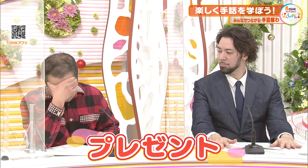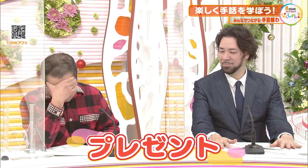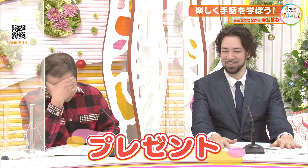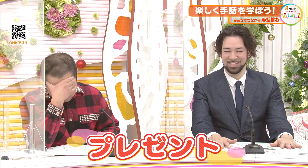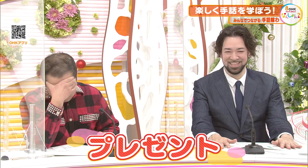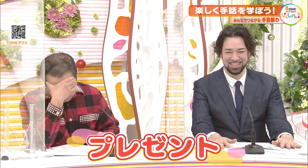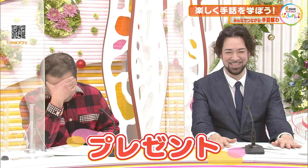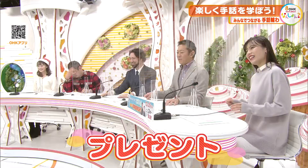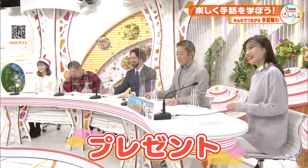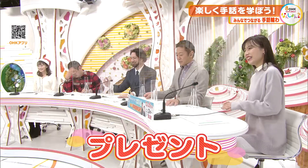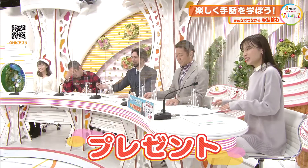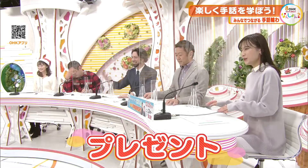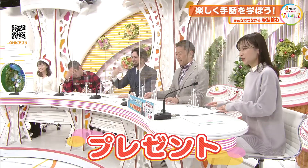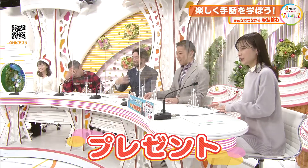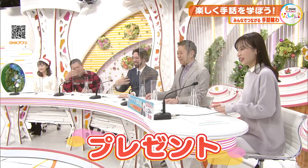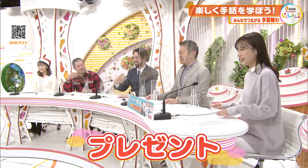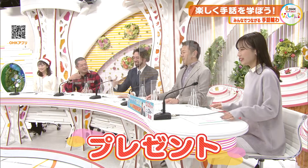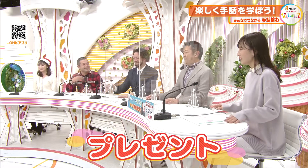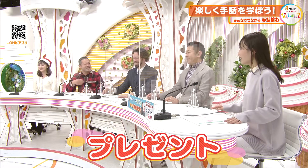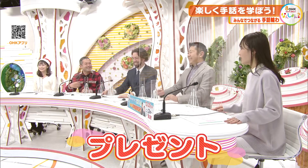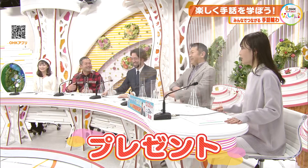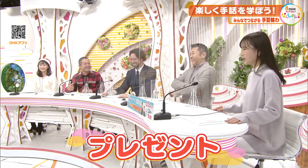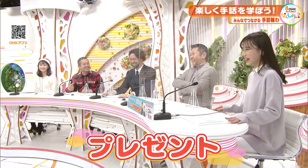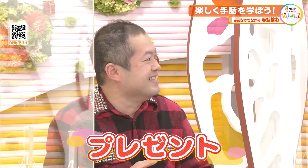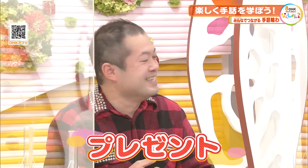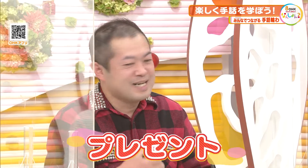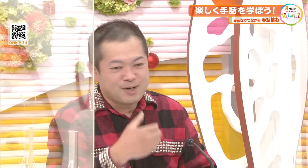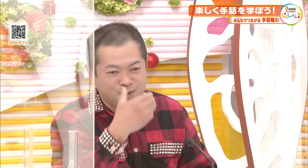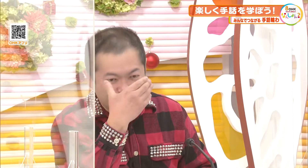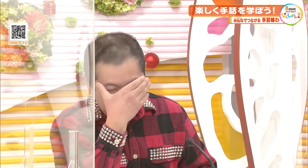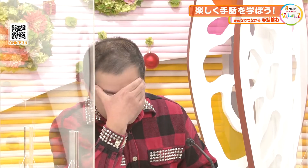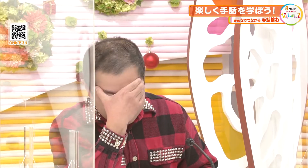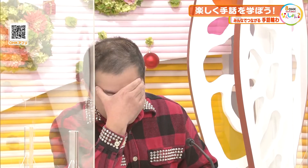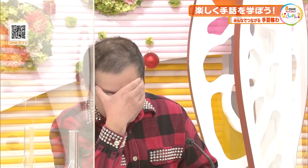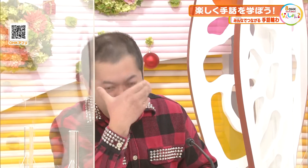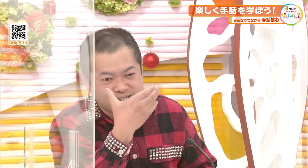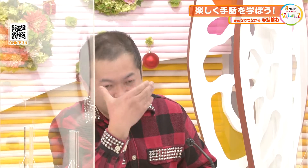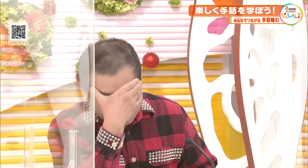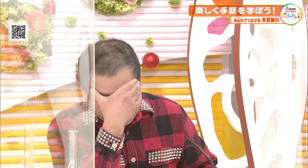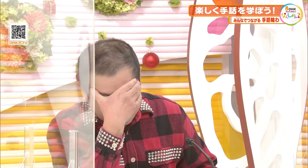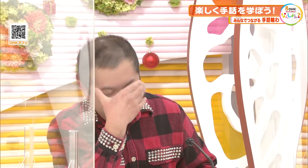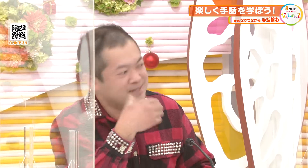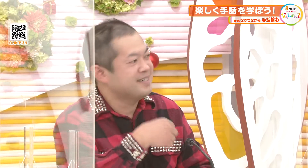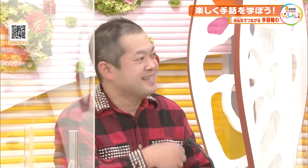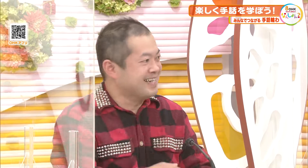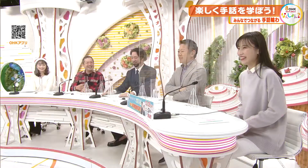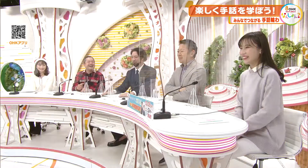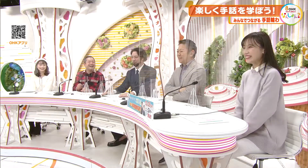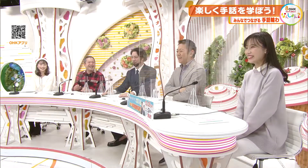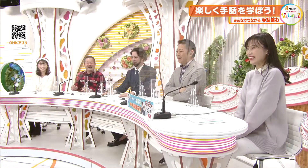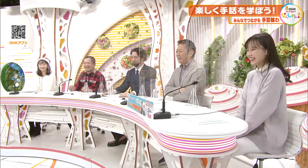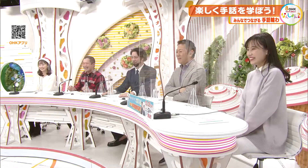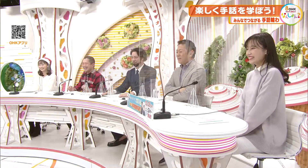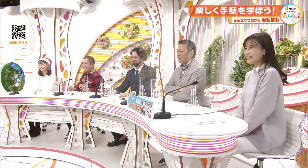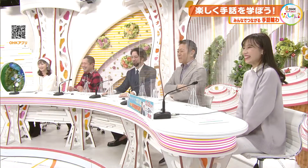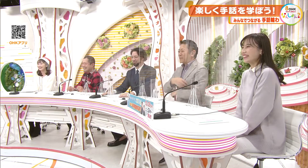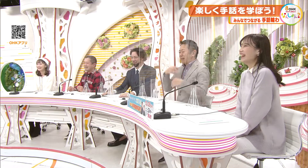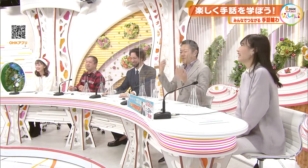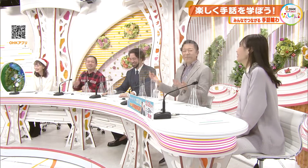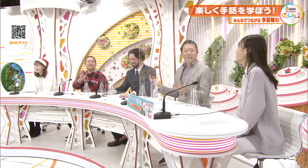それ悩んでるいつもそれ出るようだこうですプレゼント悩む姿多いですねあんまり言わ